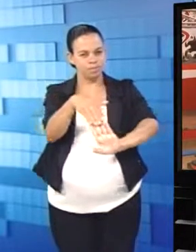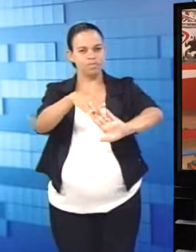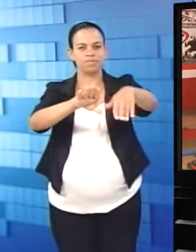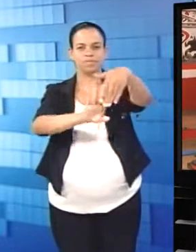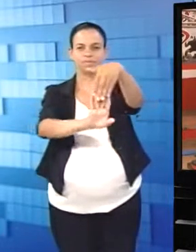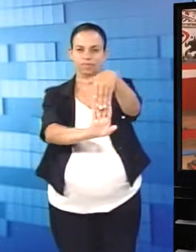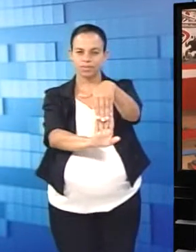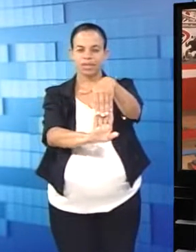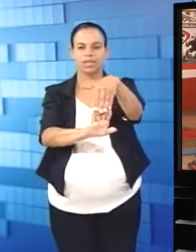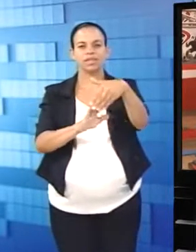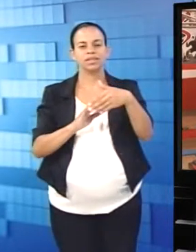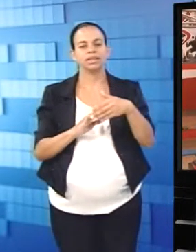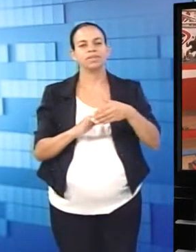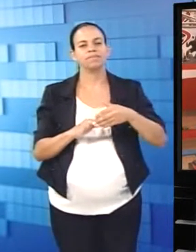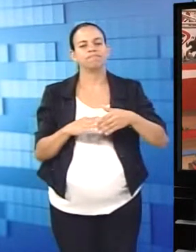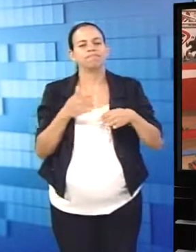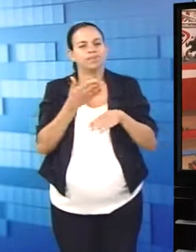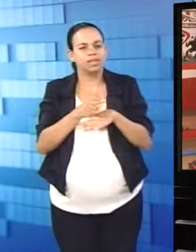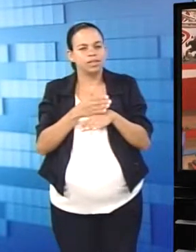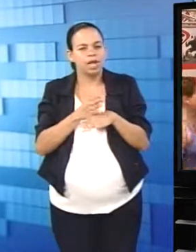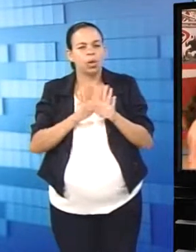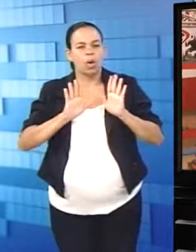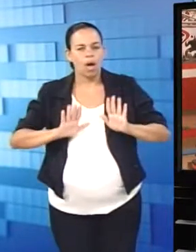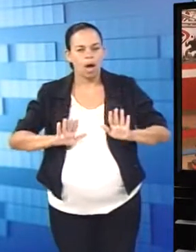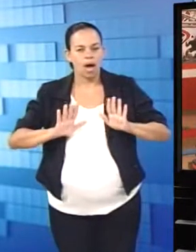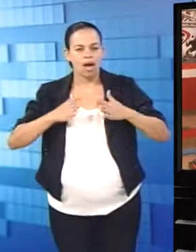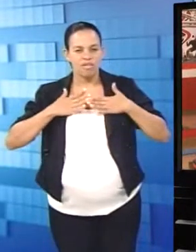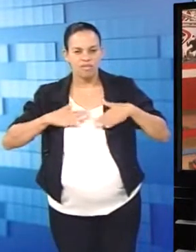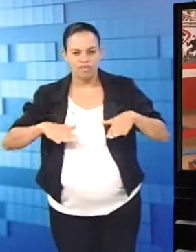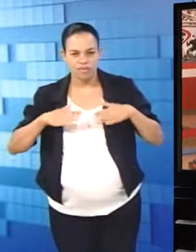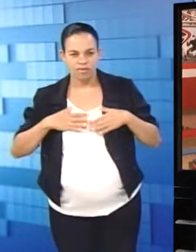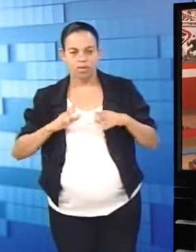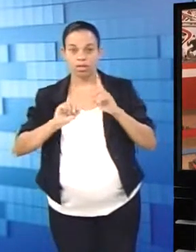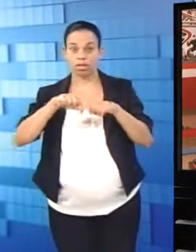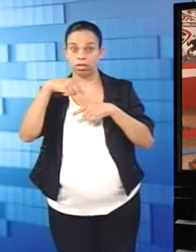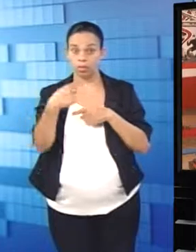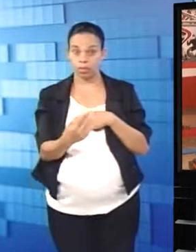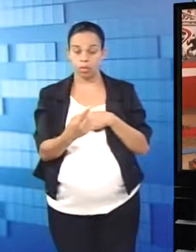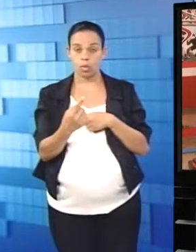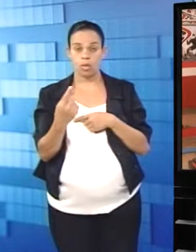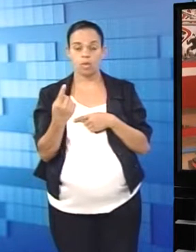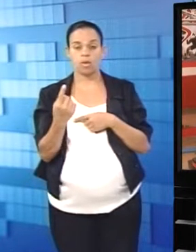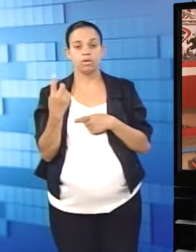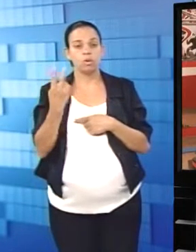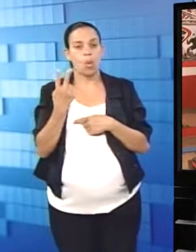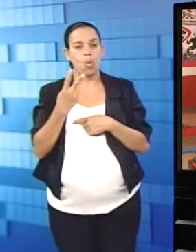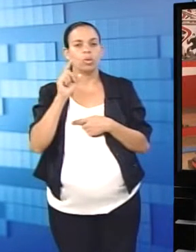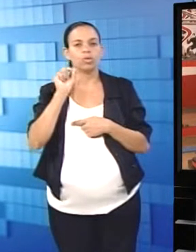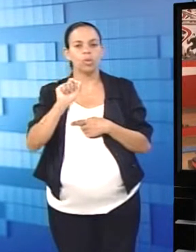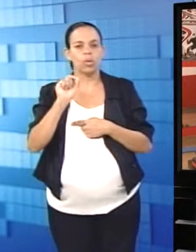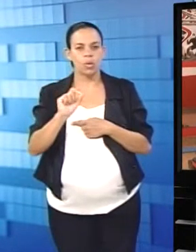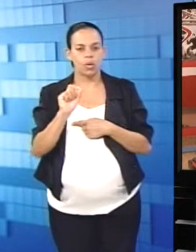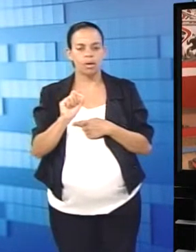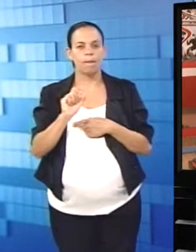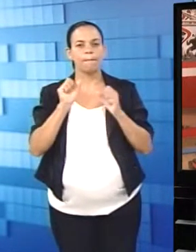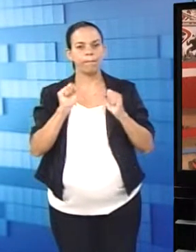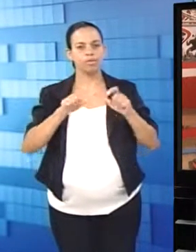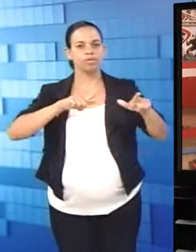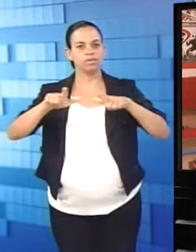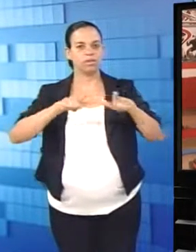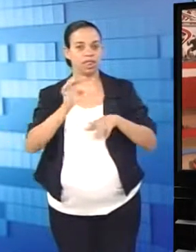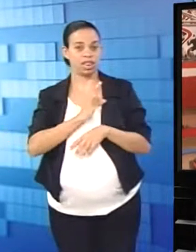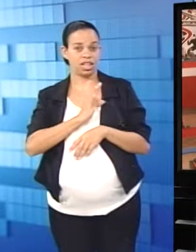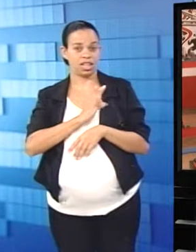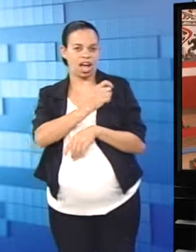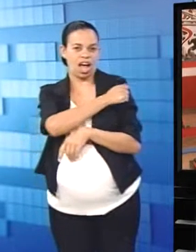aquecimento, com alguns exercícios, não muito intensos. Depois vem a segunda parte do treino, onde a gente pode